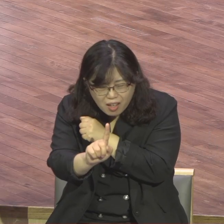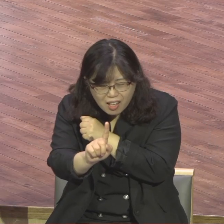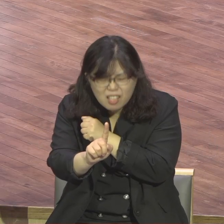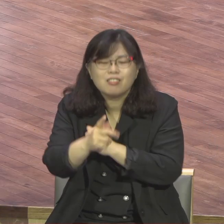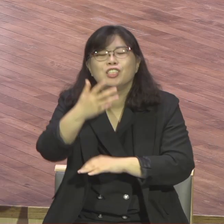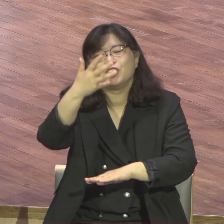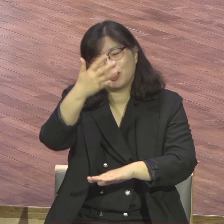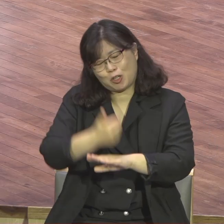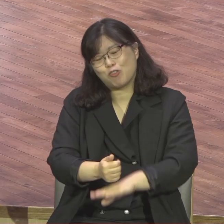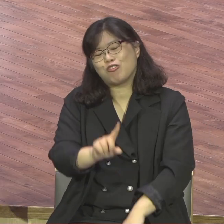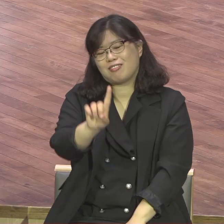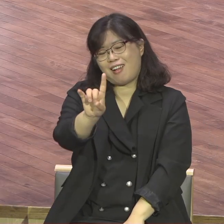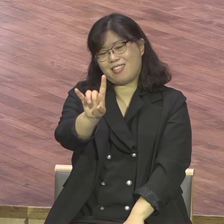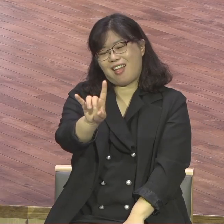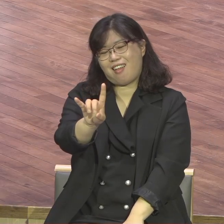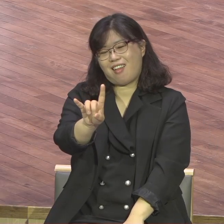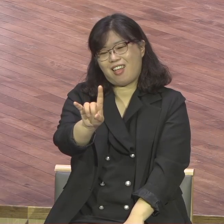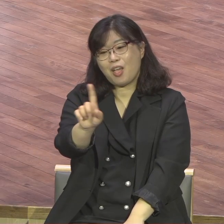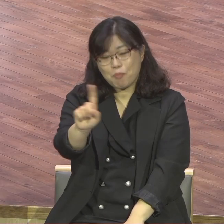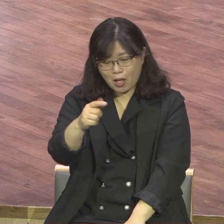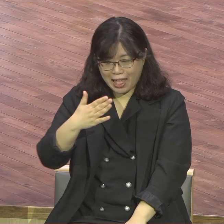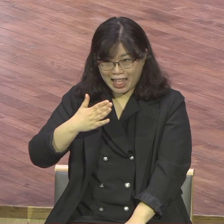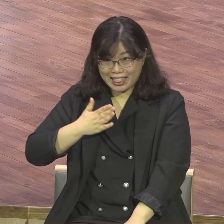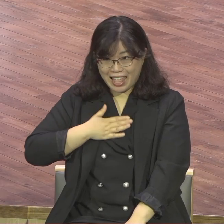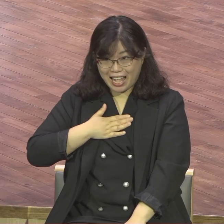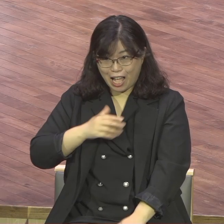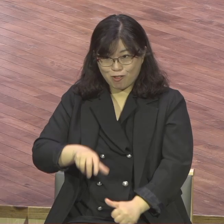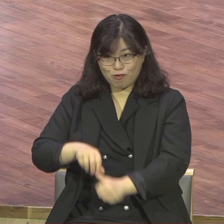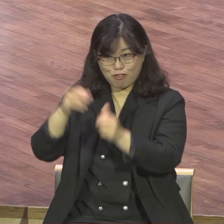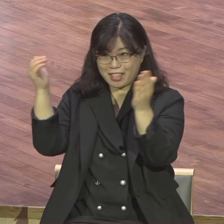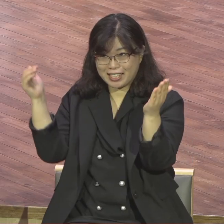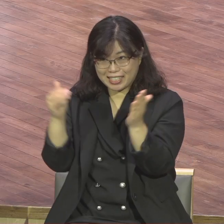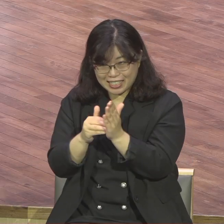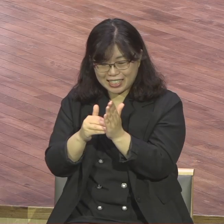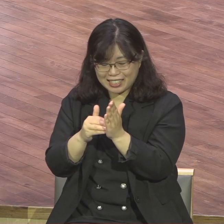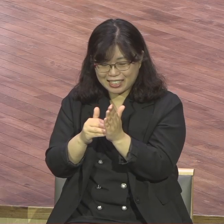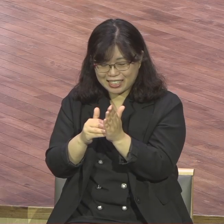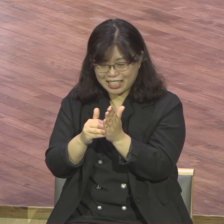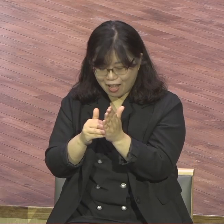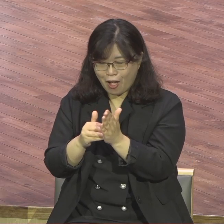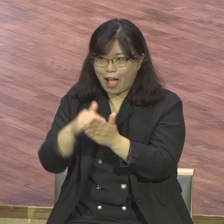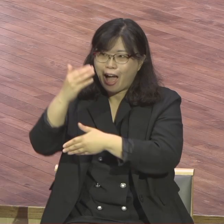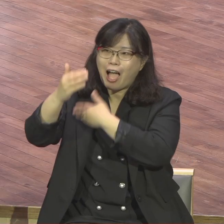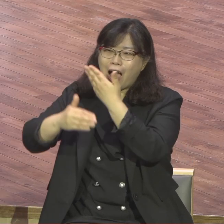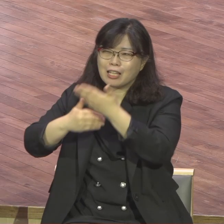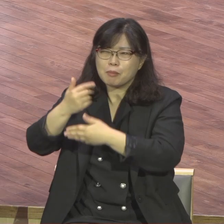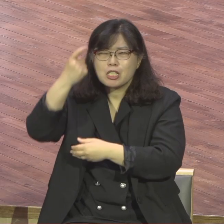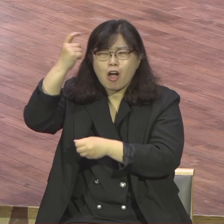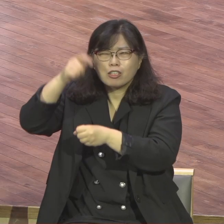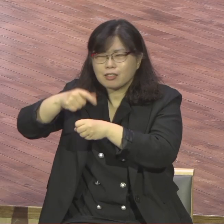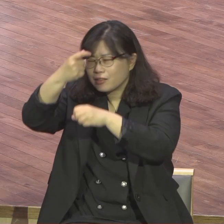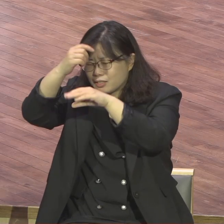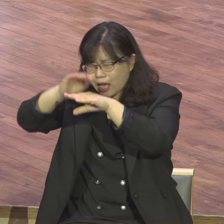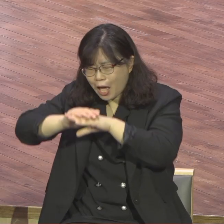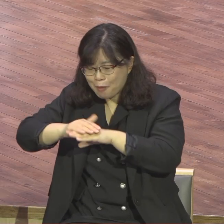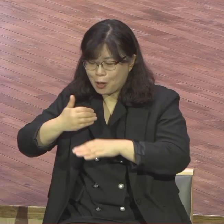변화된 삶을 통해서 다른 영혼을 살려내는 거예요 나의